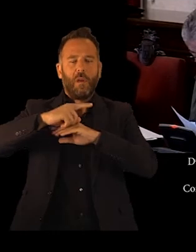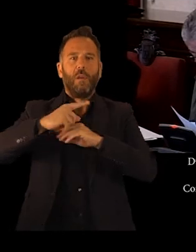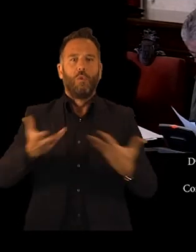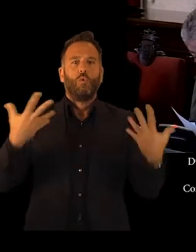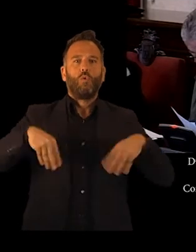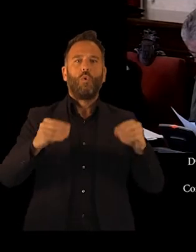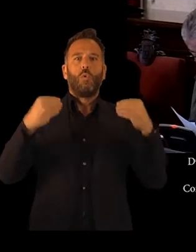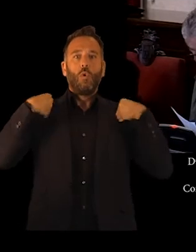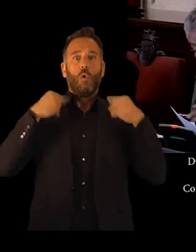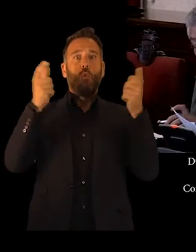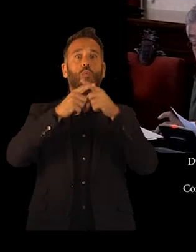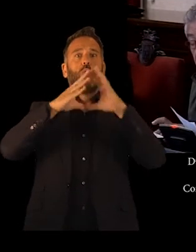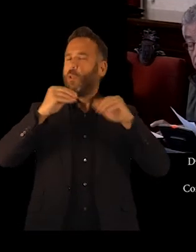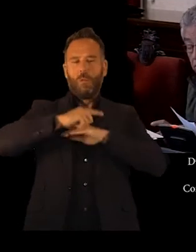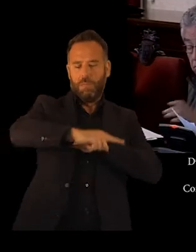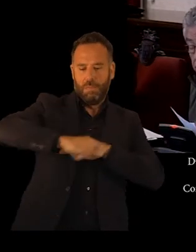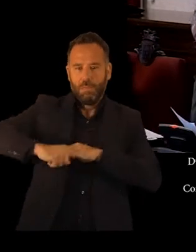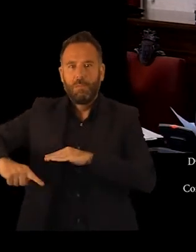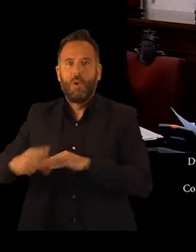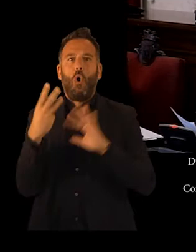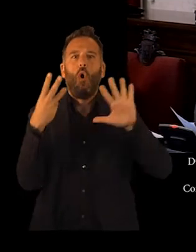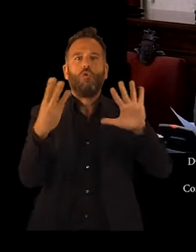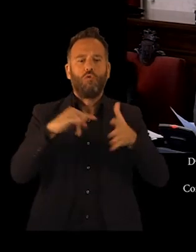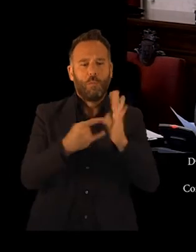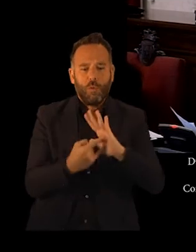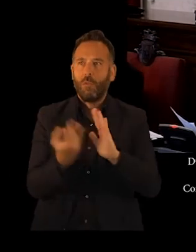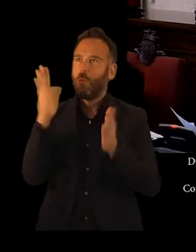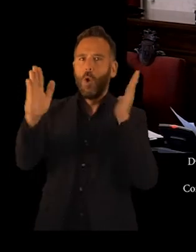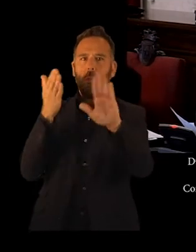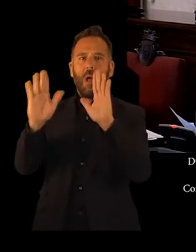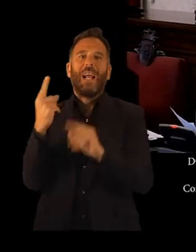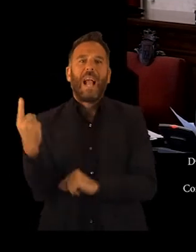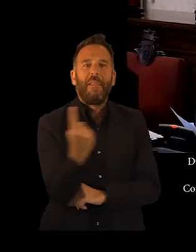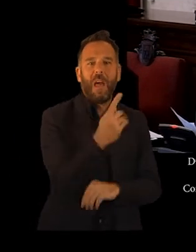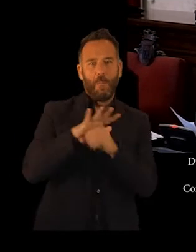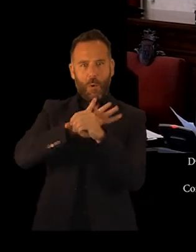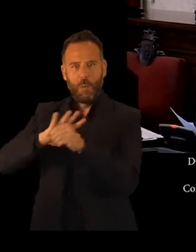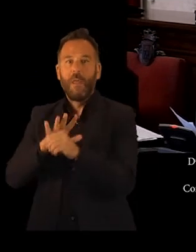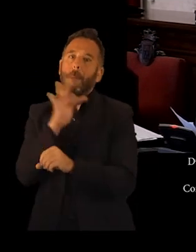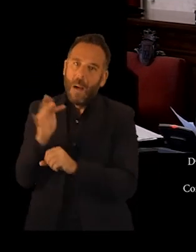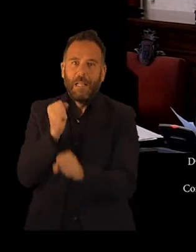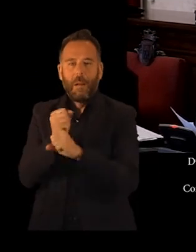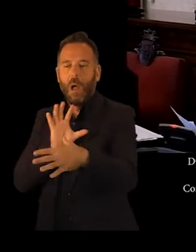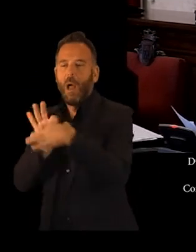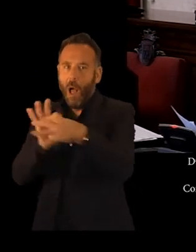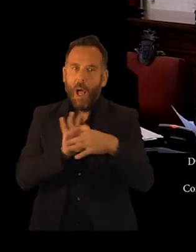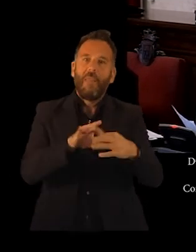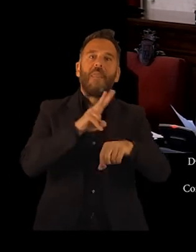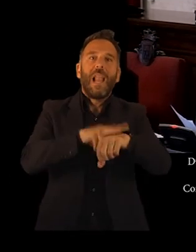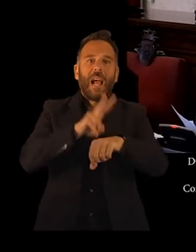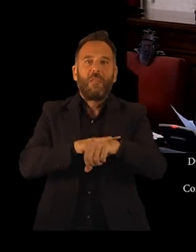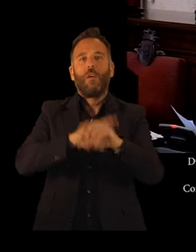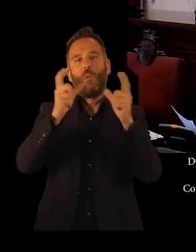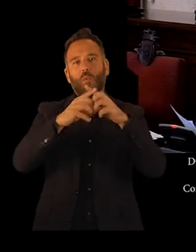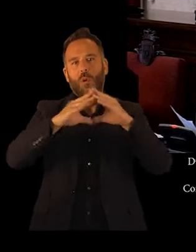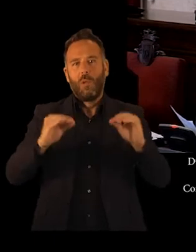gestión, de forma que la FAS hubo de presentar ocho proyectos y, por consiguiente, trabajar con las ocho delegaciones provinciales de la Junta, en vez de hacerlo todo